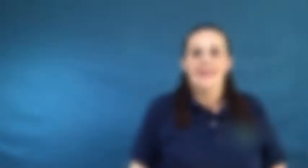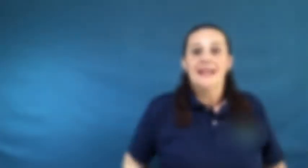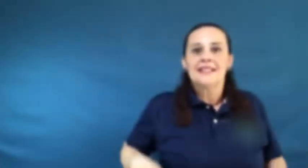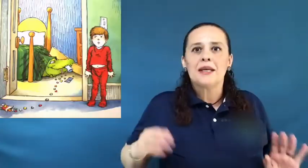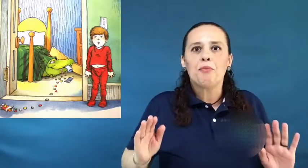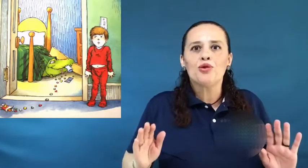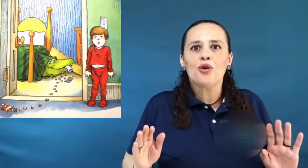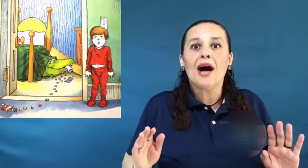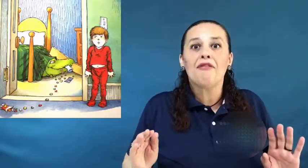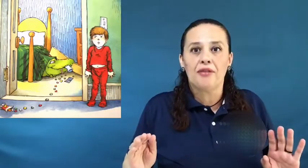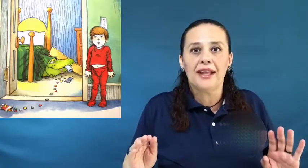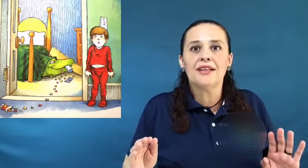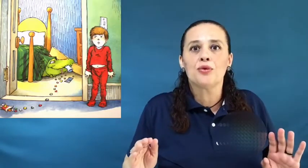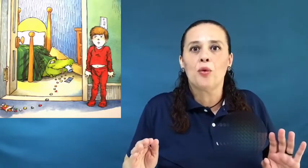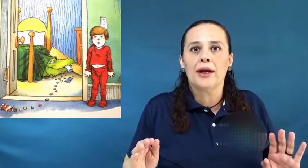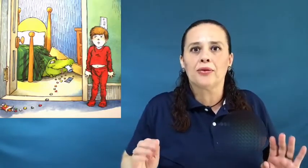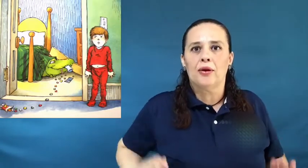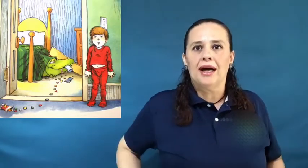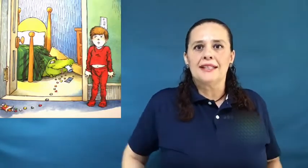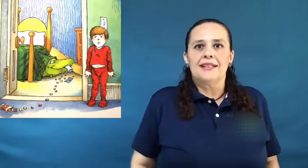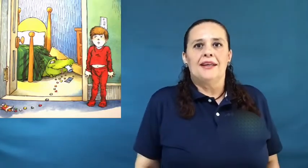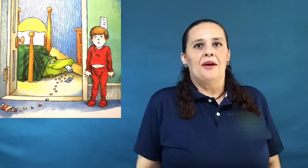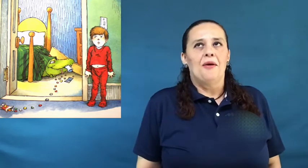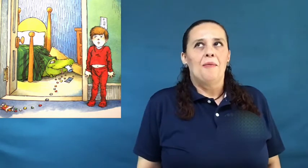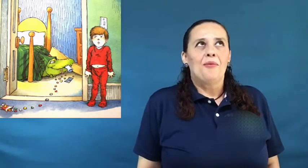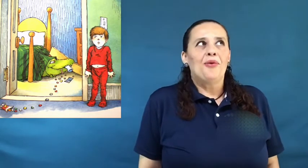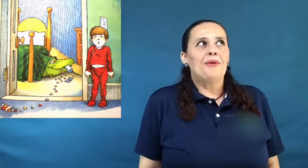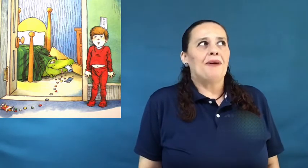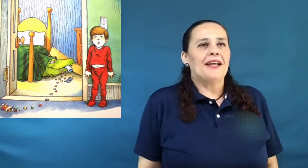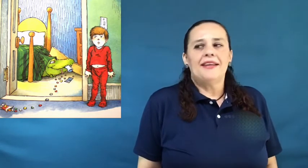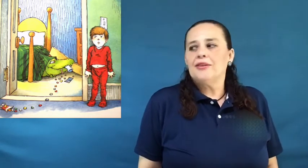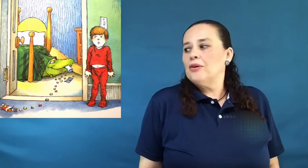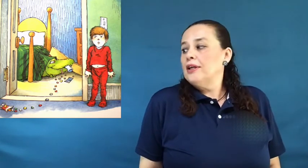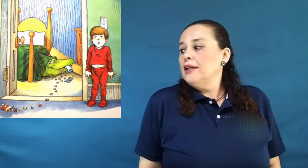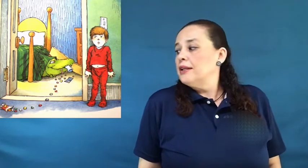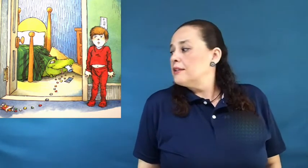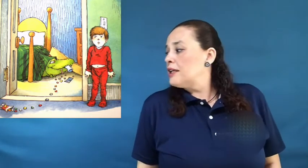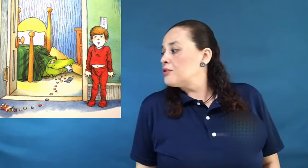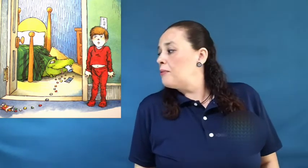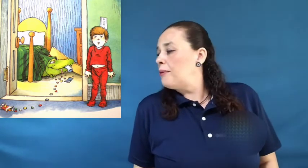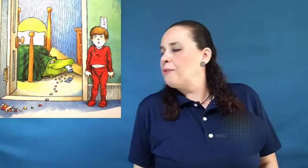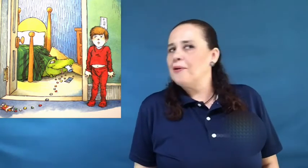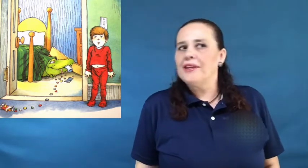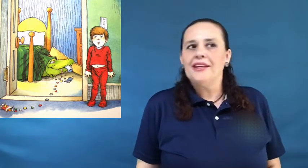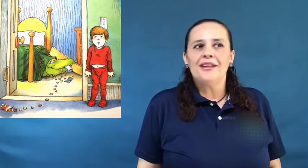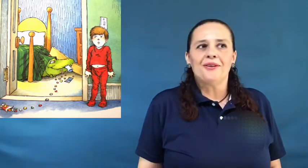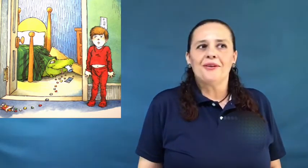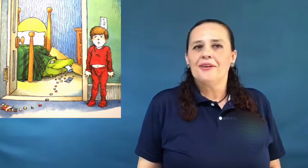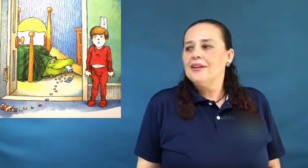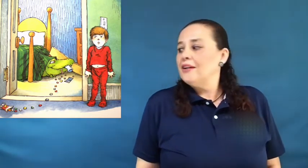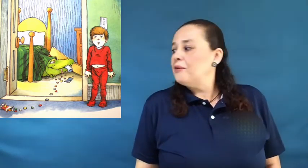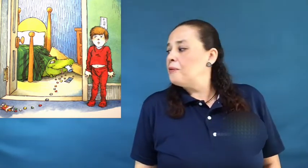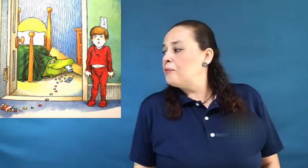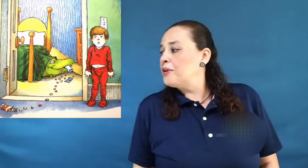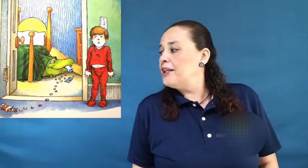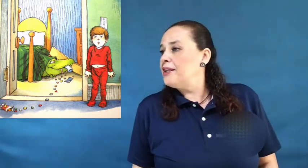Se puso afuera de su cuarto, así, muy paradito. Se asomaba un poquito y un poquito,